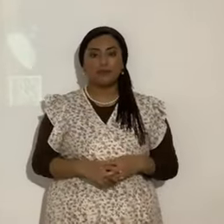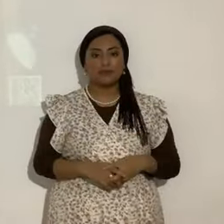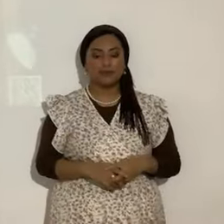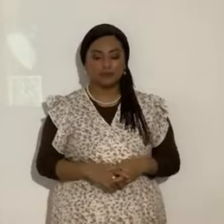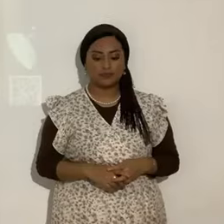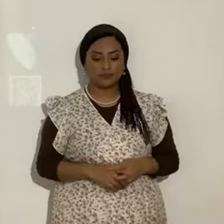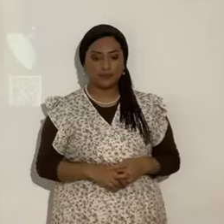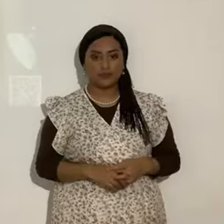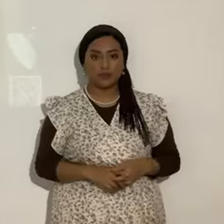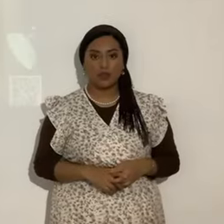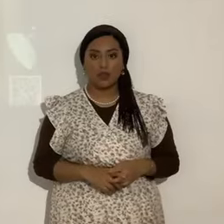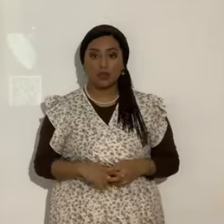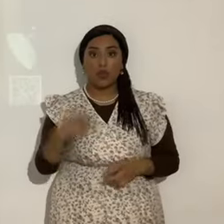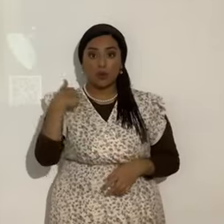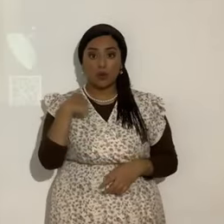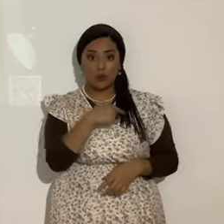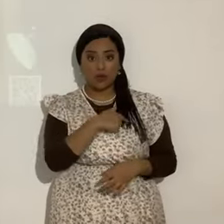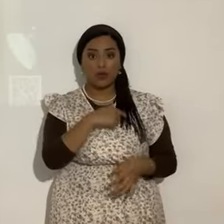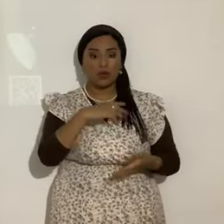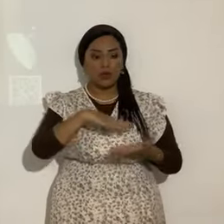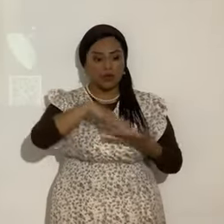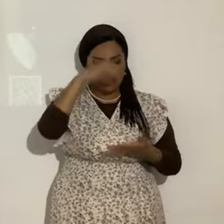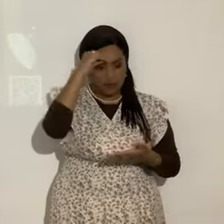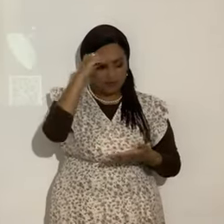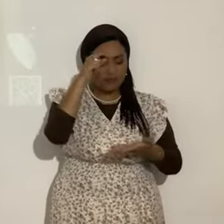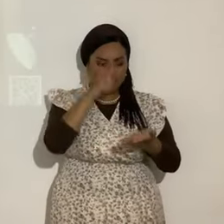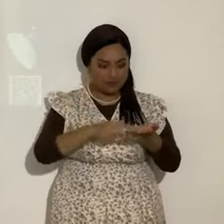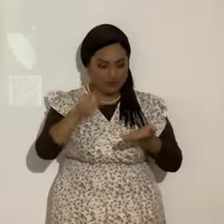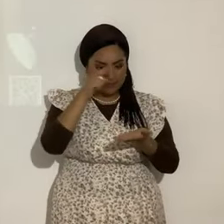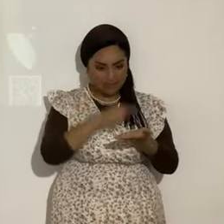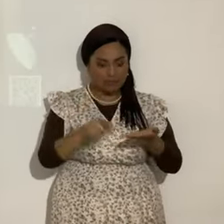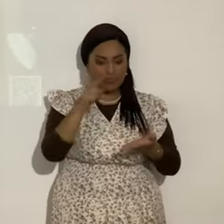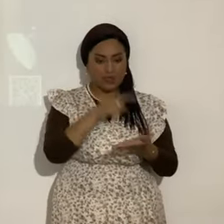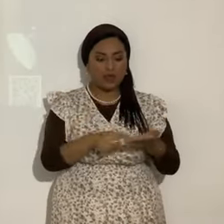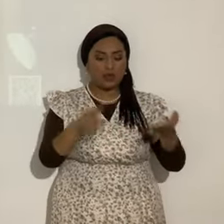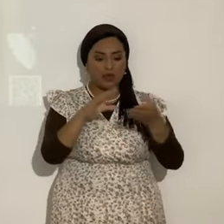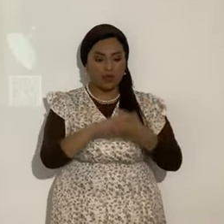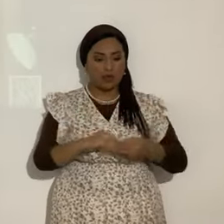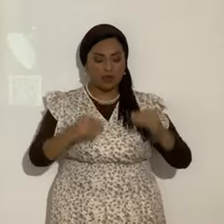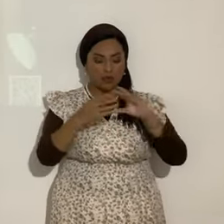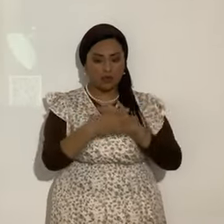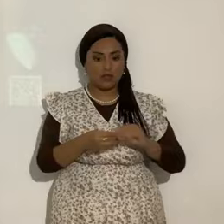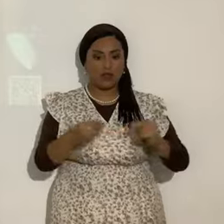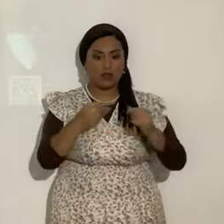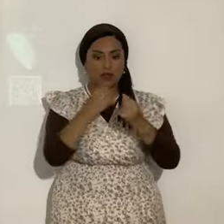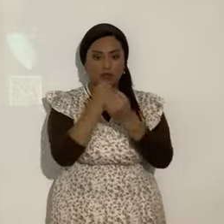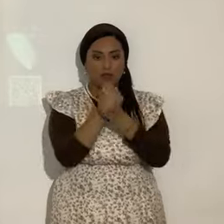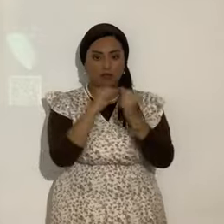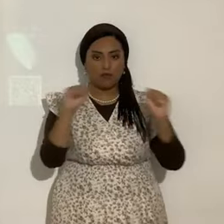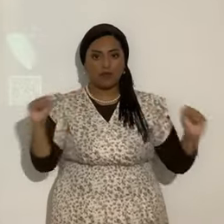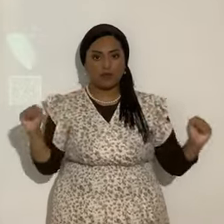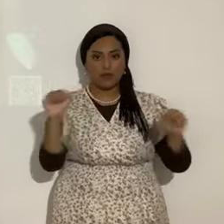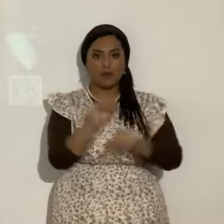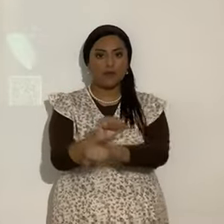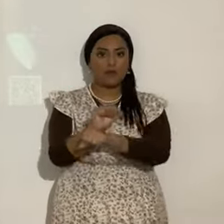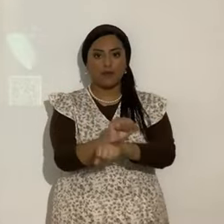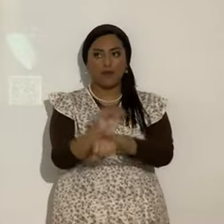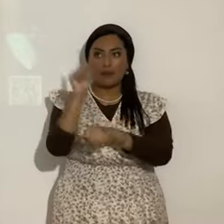Los que hemos estudiado un poquito. La historia de. Bueno. De la liberación. los esclavos. En Estados Unidos. En otras